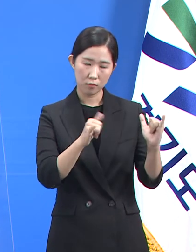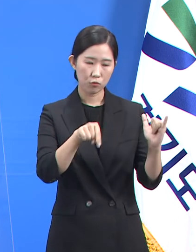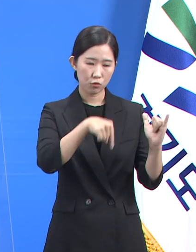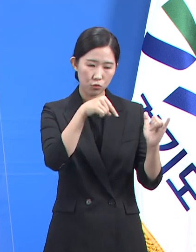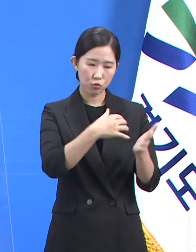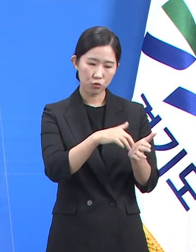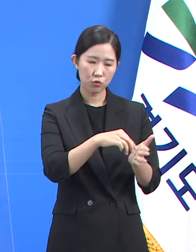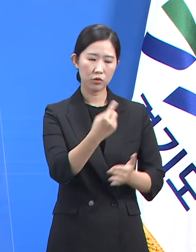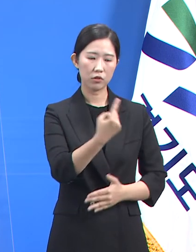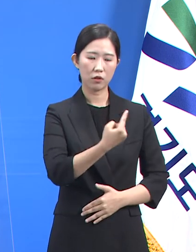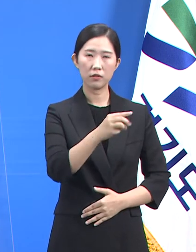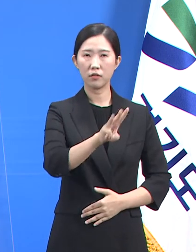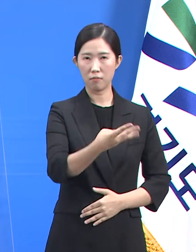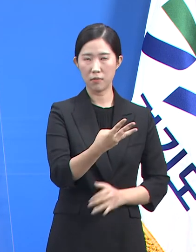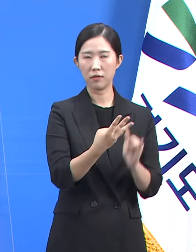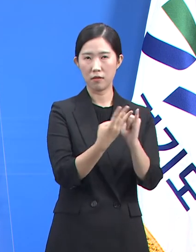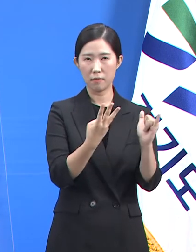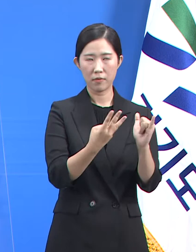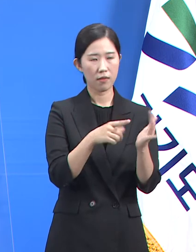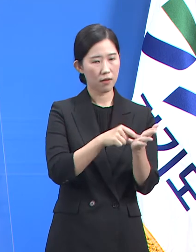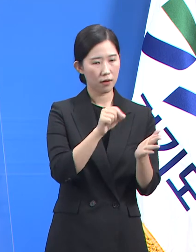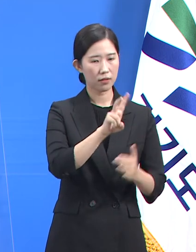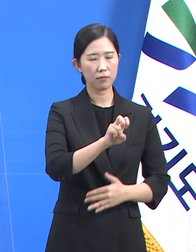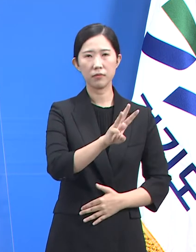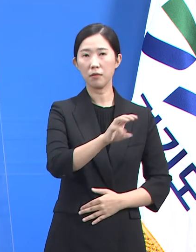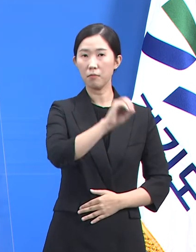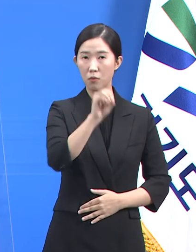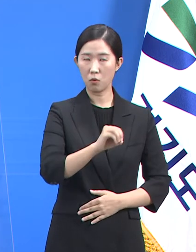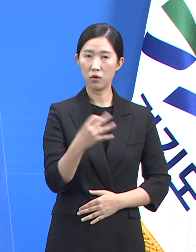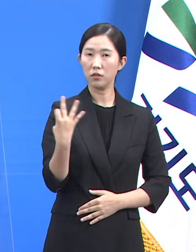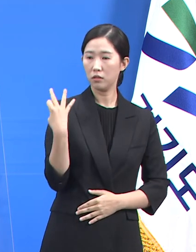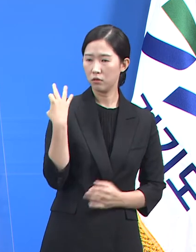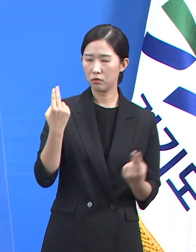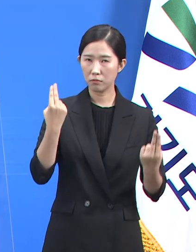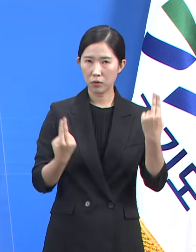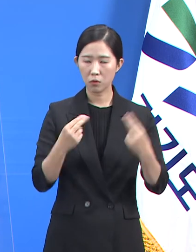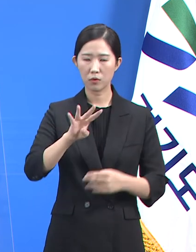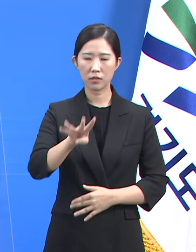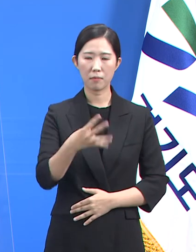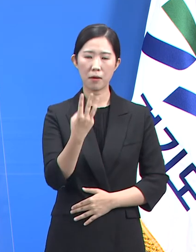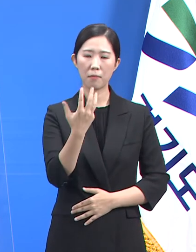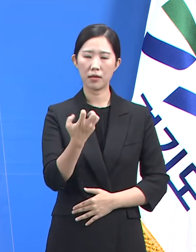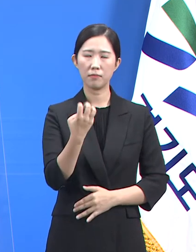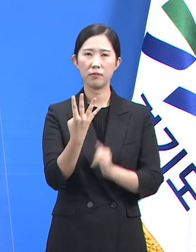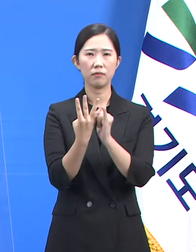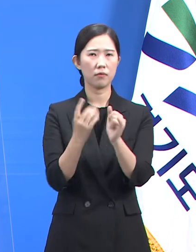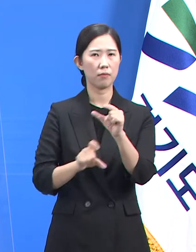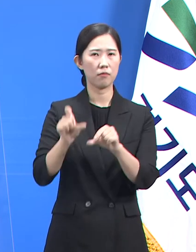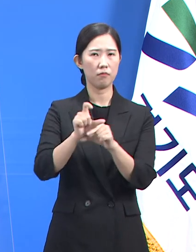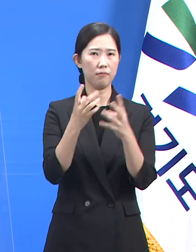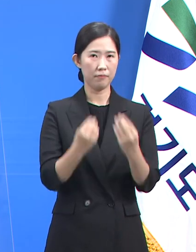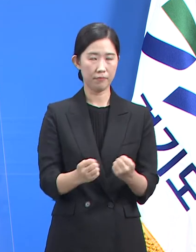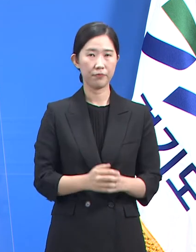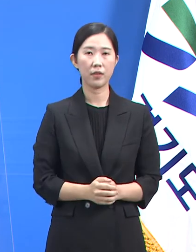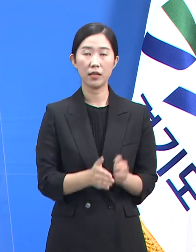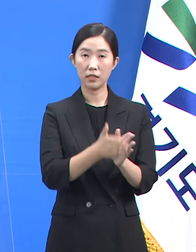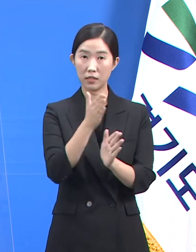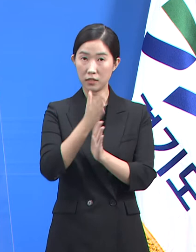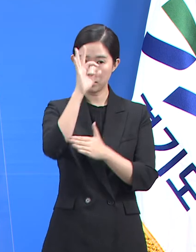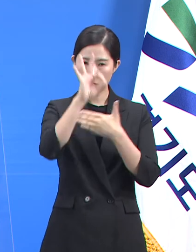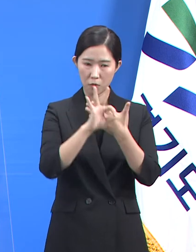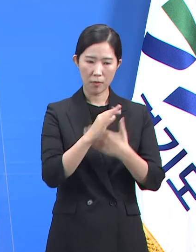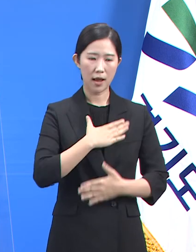전체 확진자의 23%에 해당하며 전주 대비 484명 증가했습니다. 시군별로는